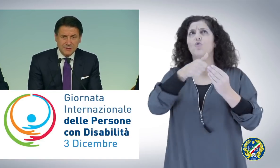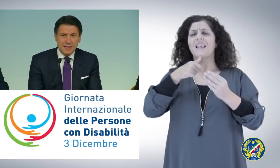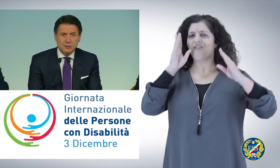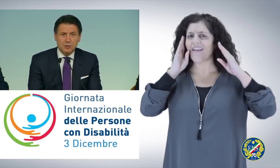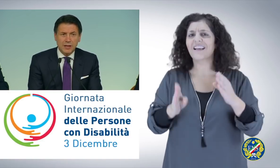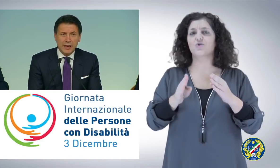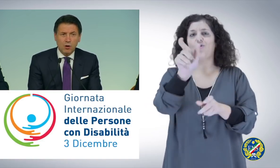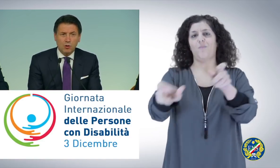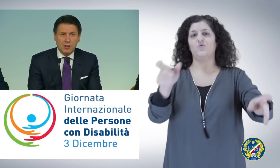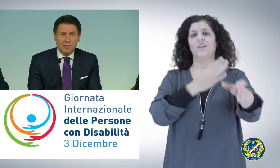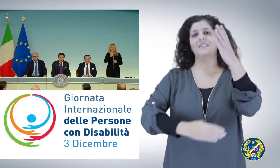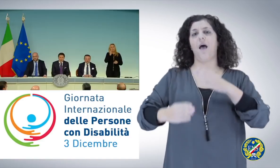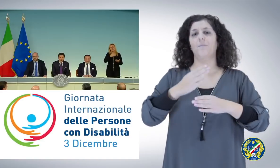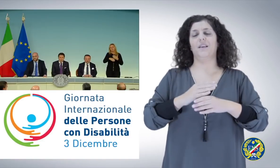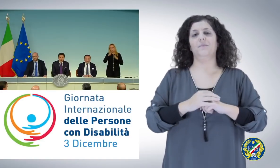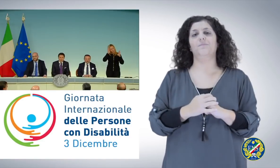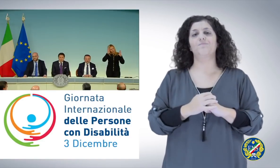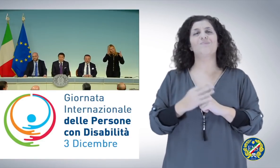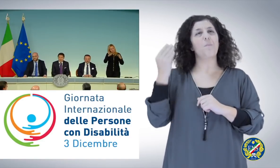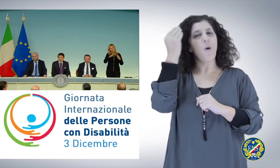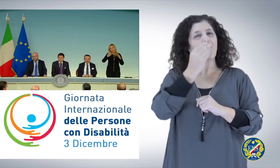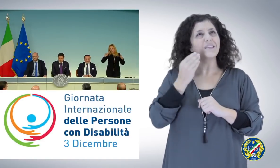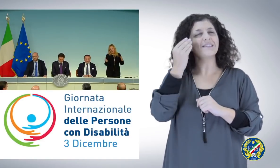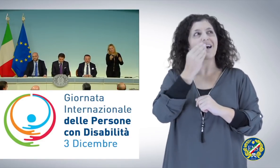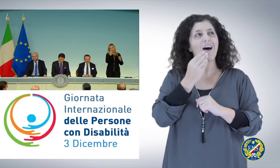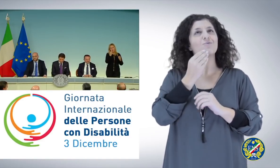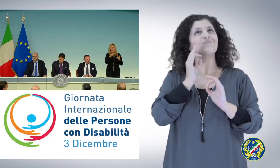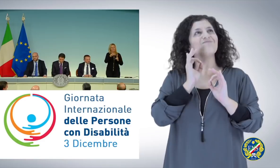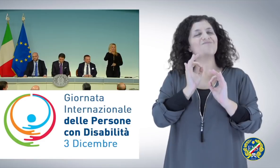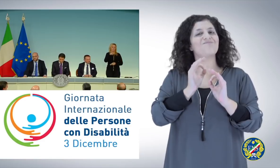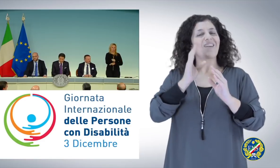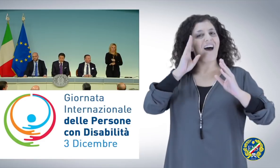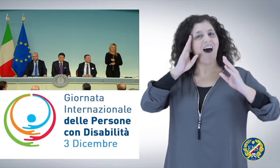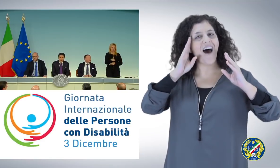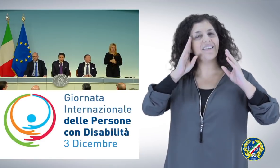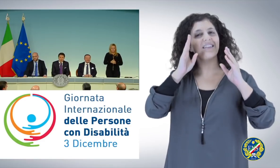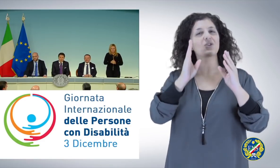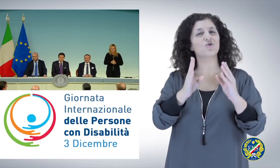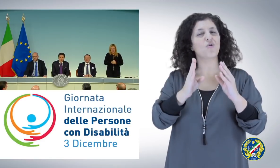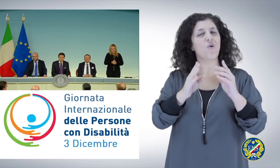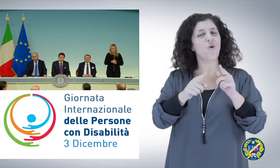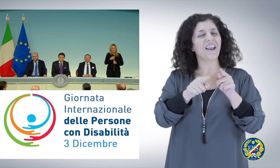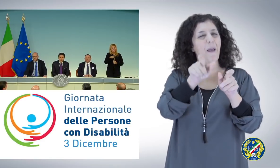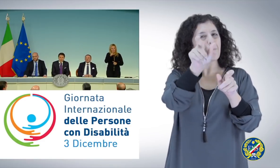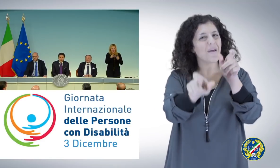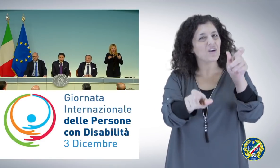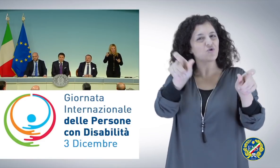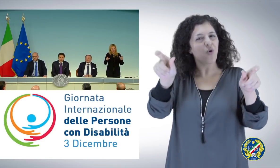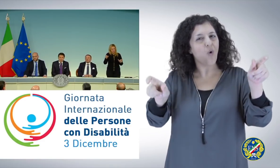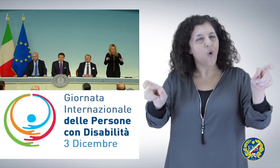pensato che occorreva una speciale attenzione per queste persone e per